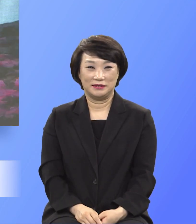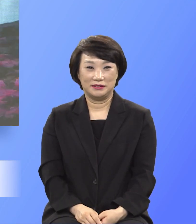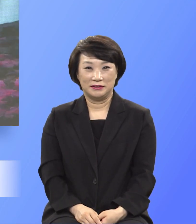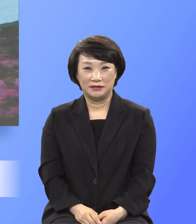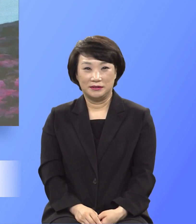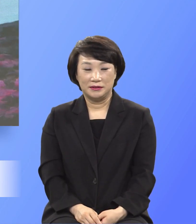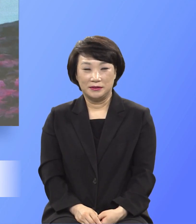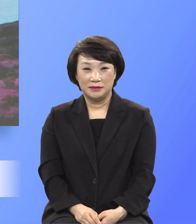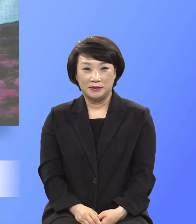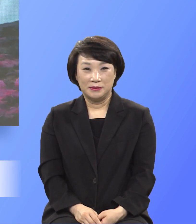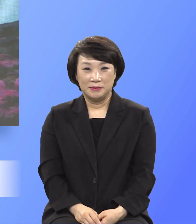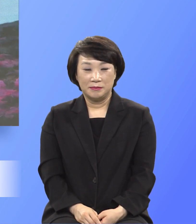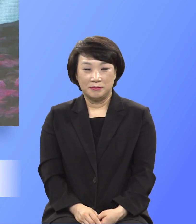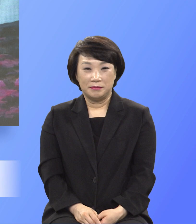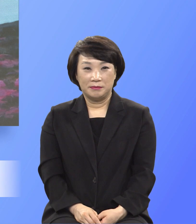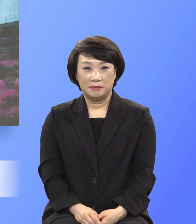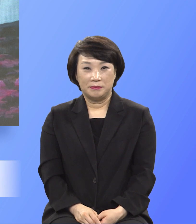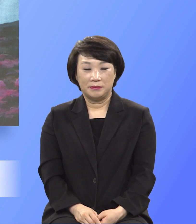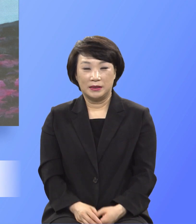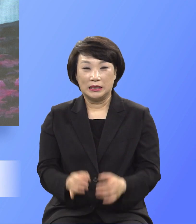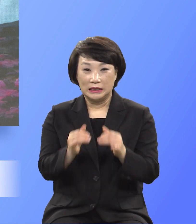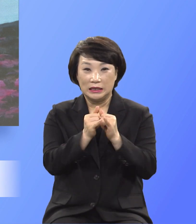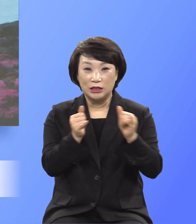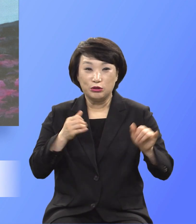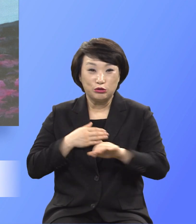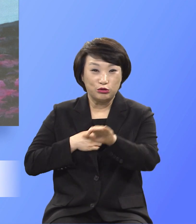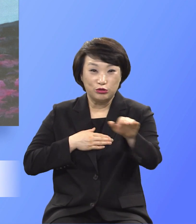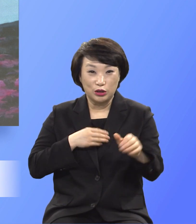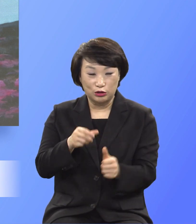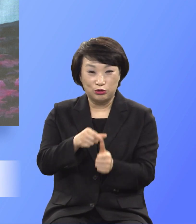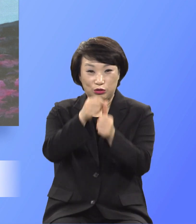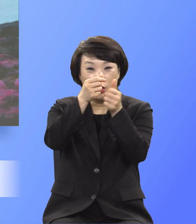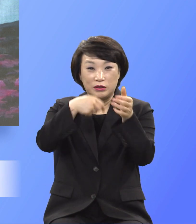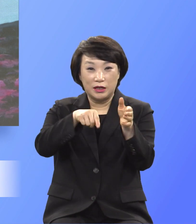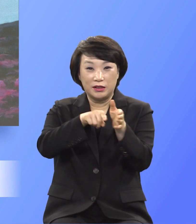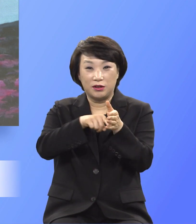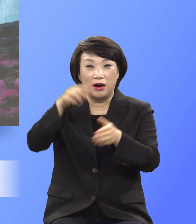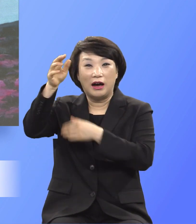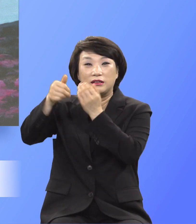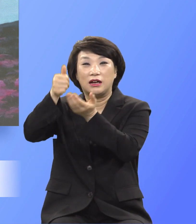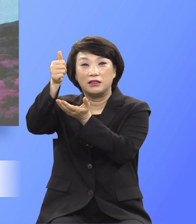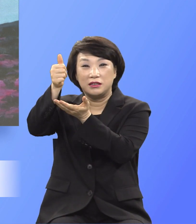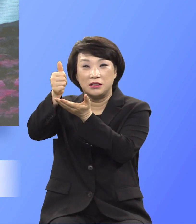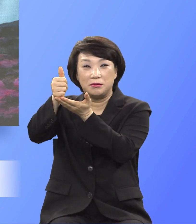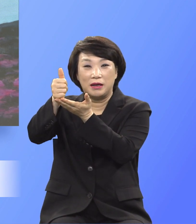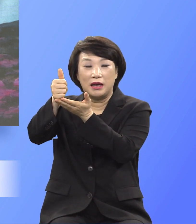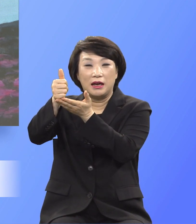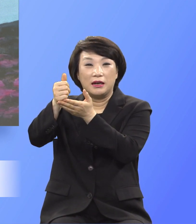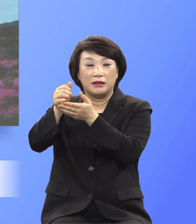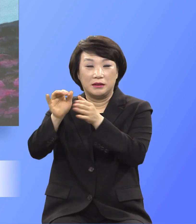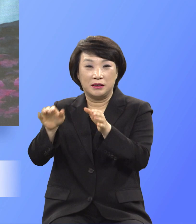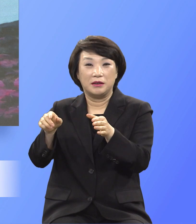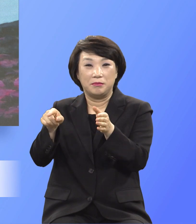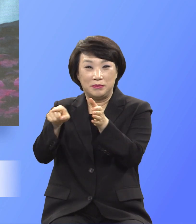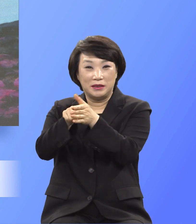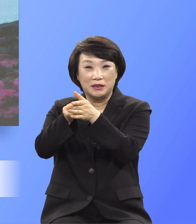자신이 이유 구원을 위하여 믿음을 시작한